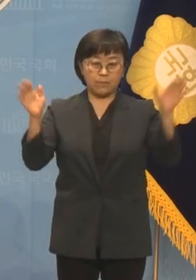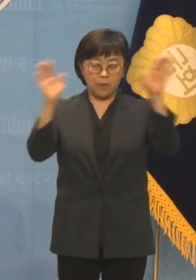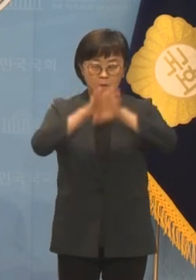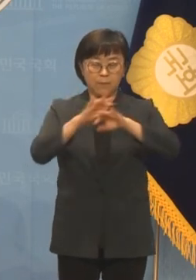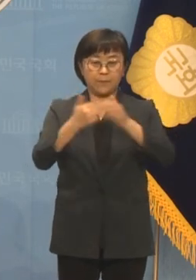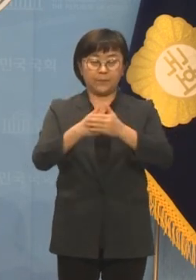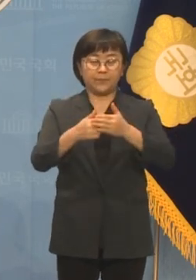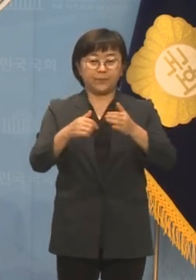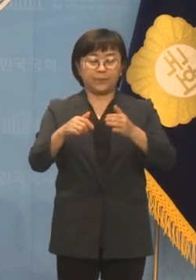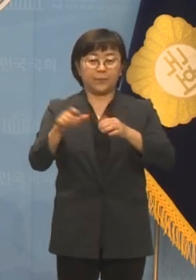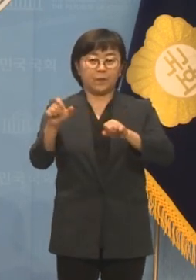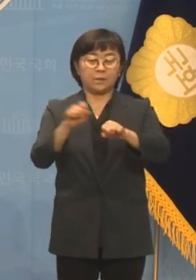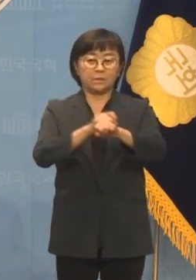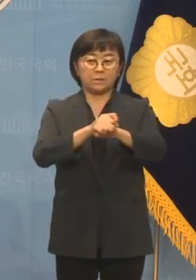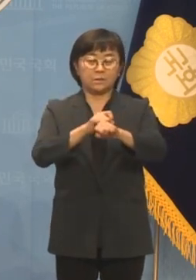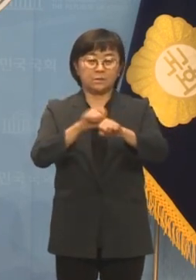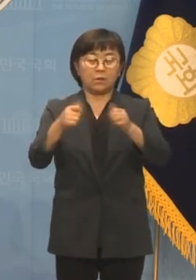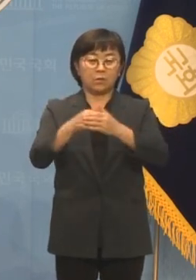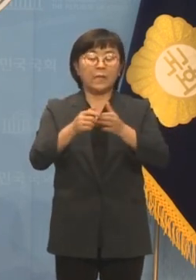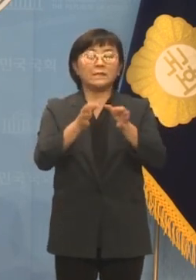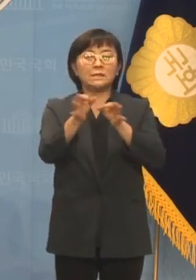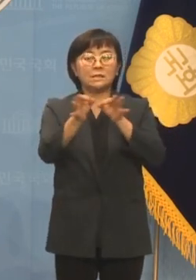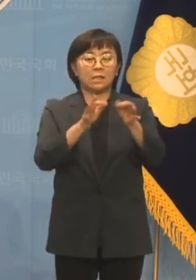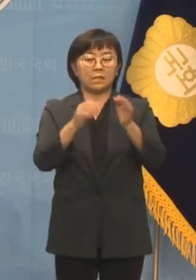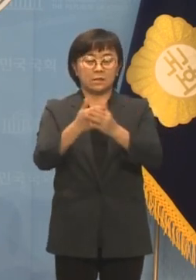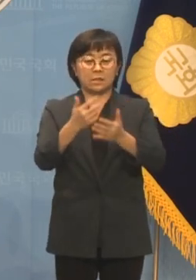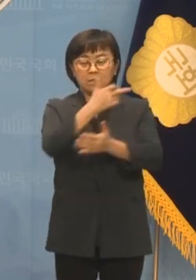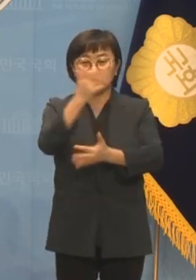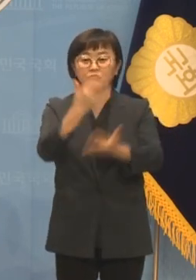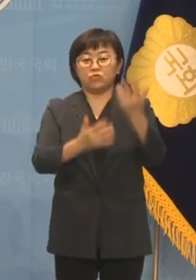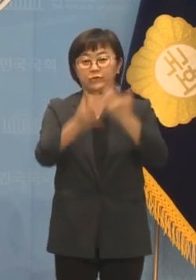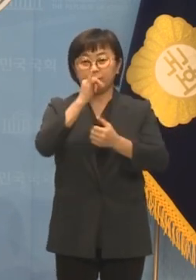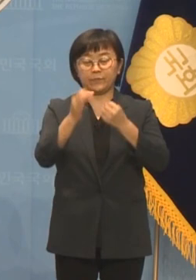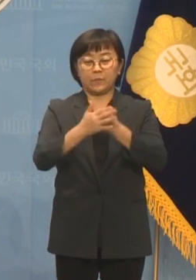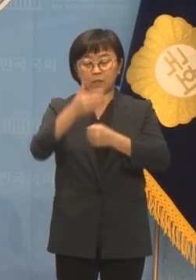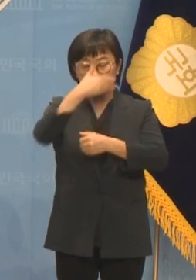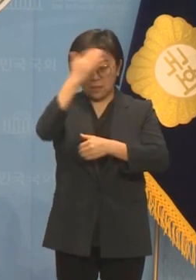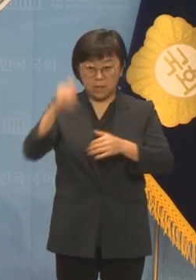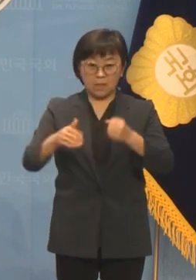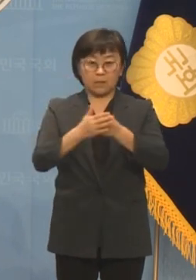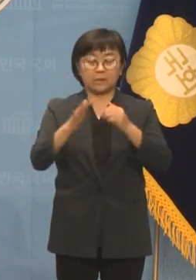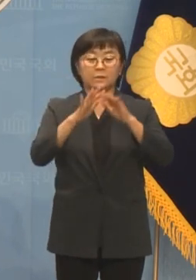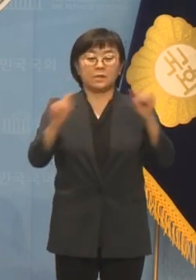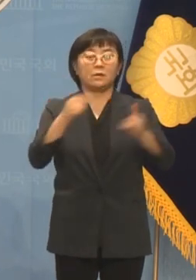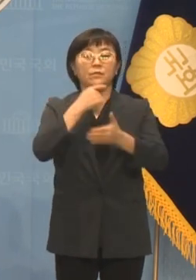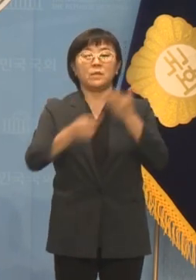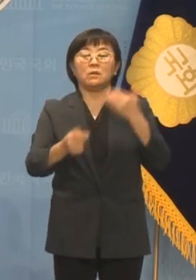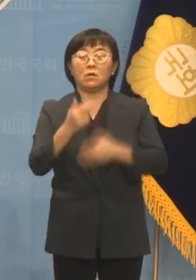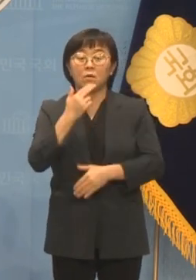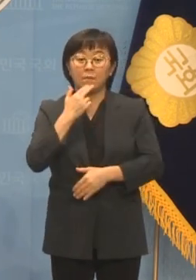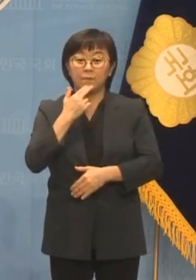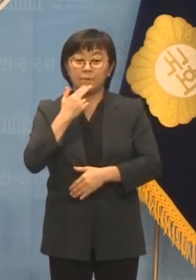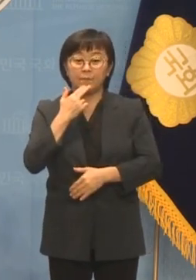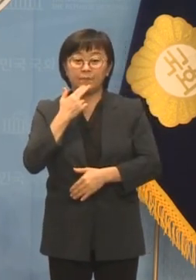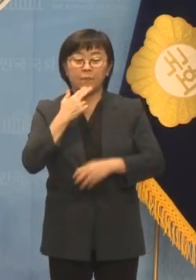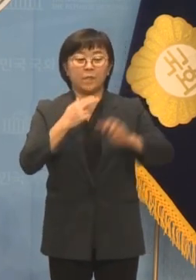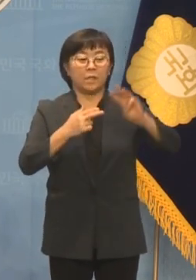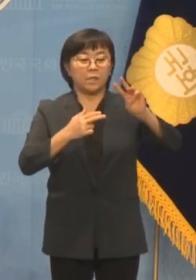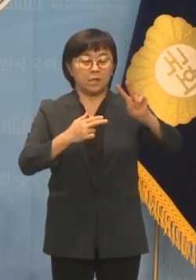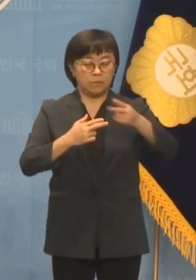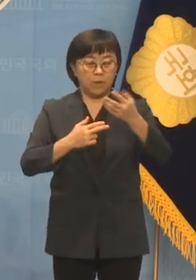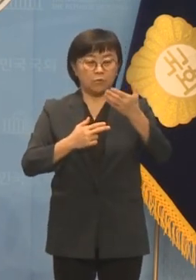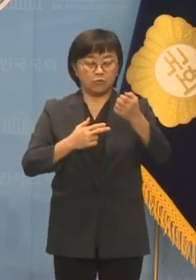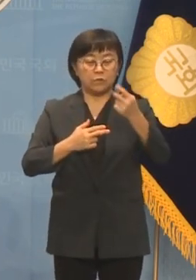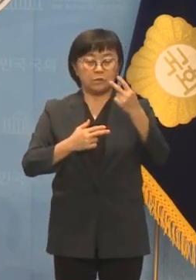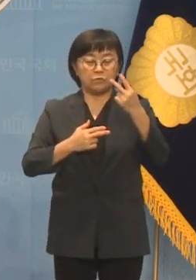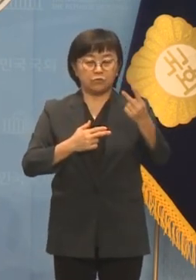충남 서천 특화시장에서 대형 화재가 발생했습니다. 다행스럽게도 인명피해는 없지만 292개